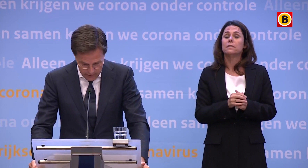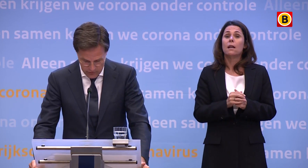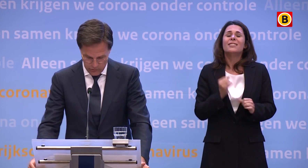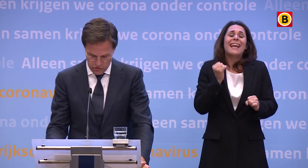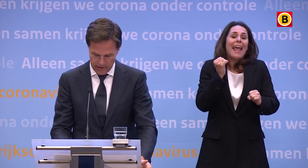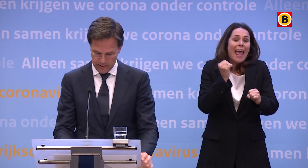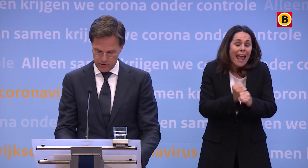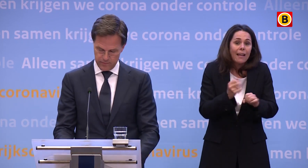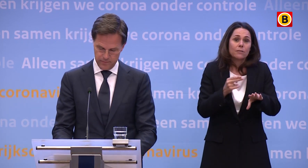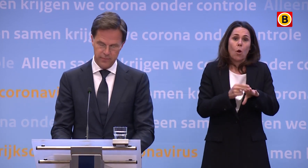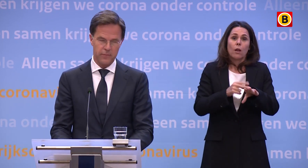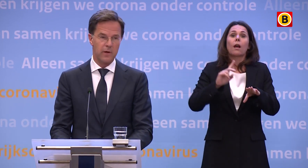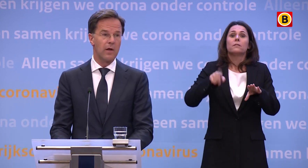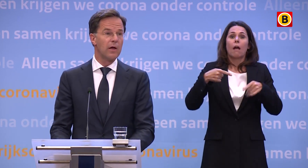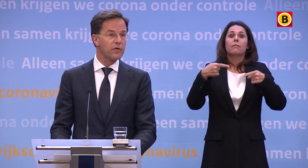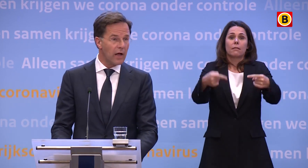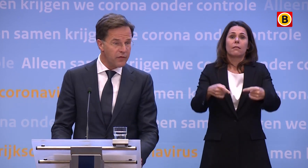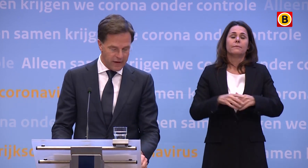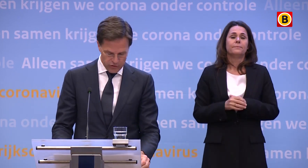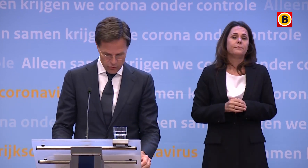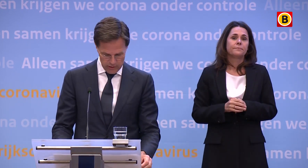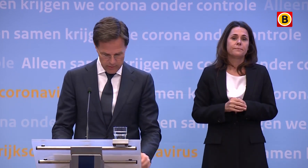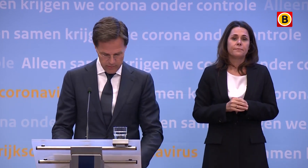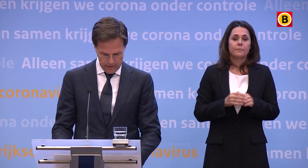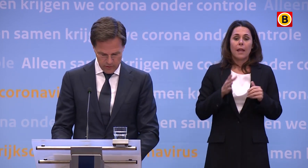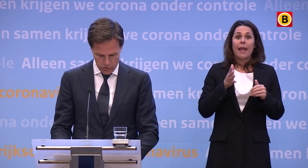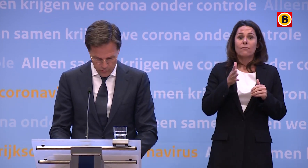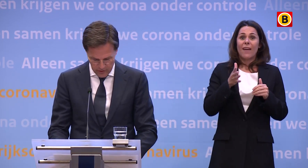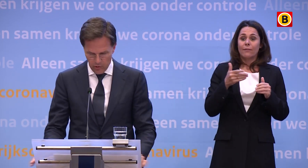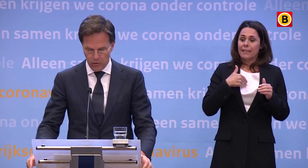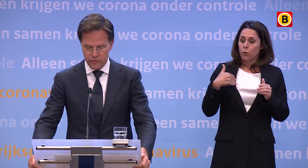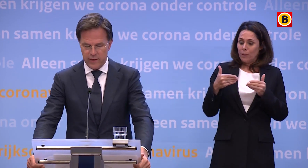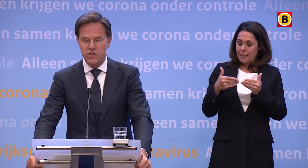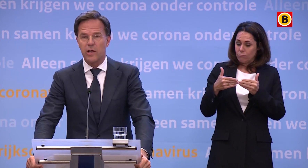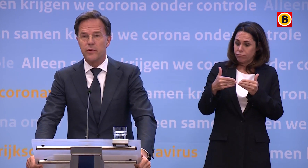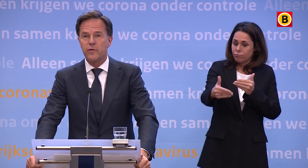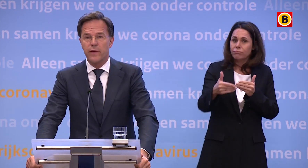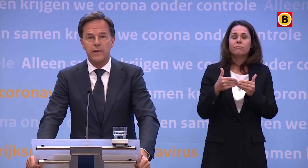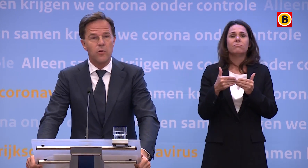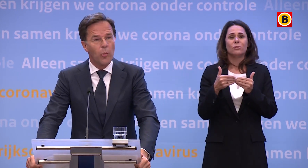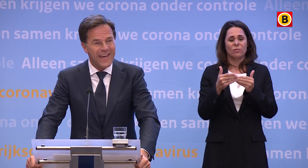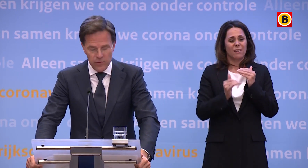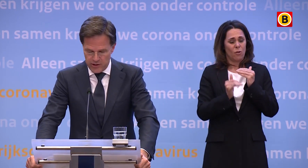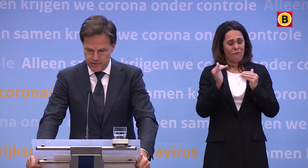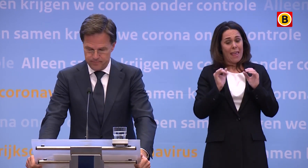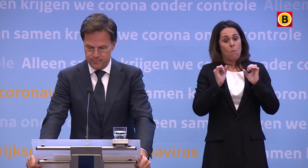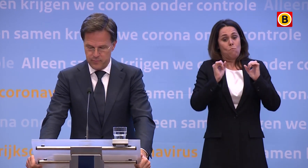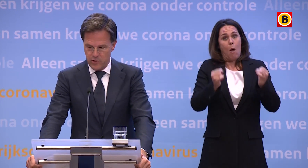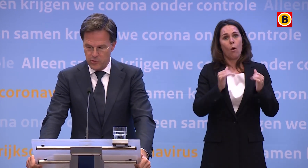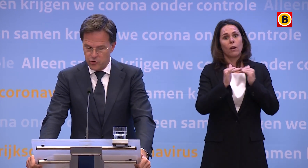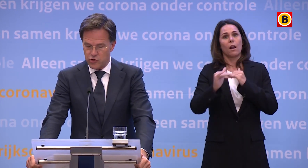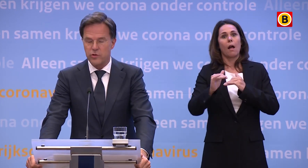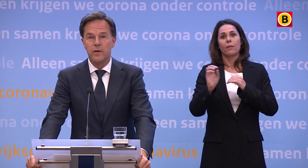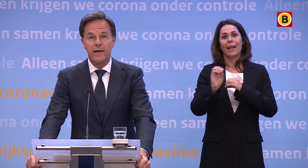als het echt noodzakelijk is. Vanaf 15 juni willen we zoveel mogelijk van deze landen weer op geel zetten.